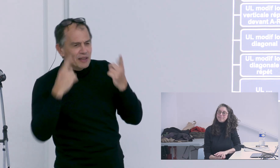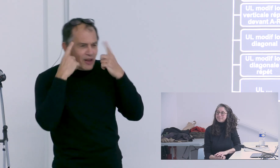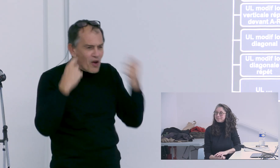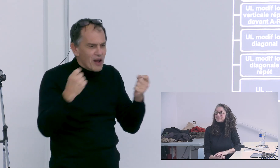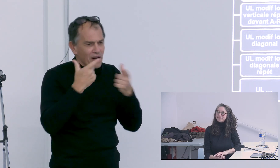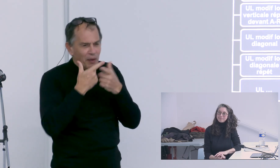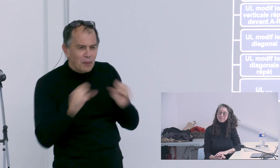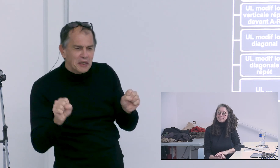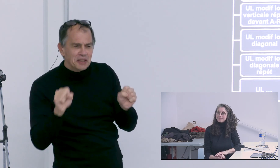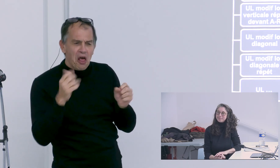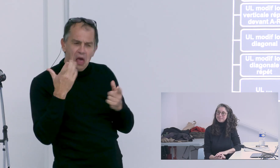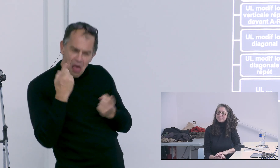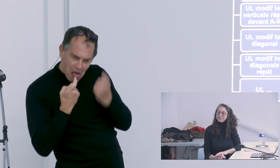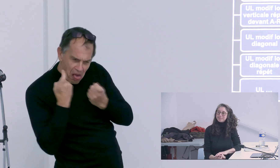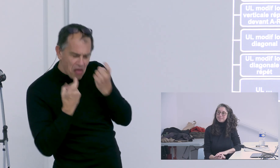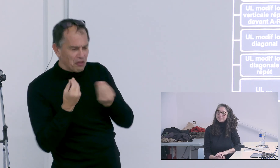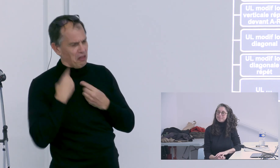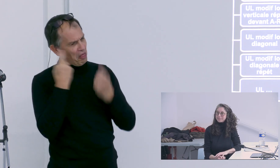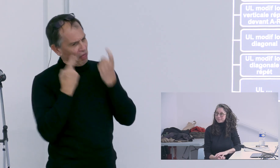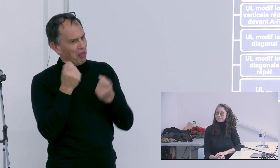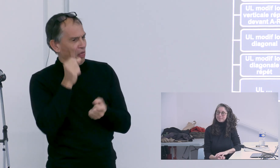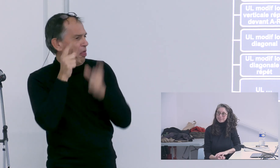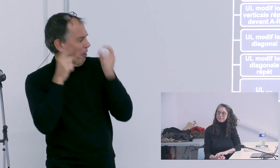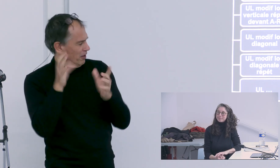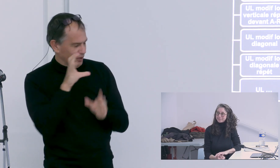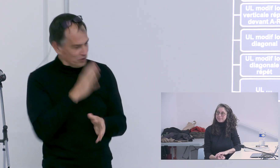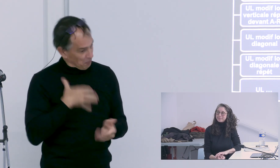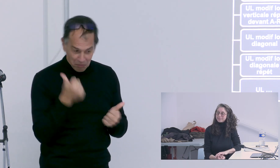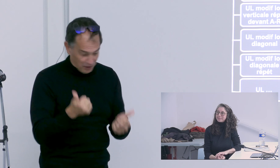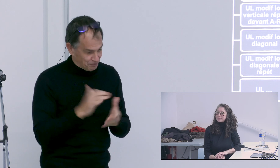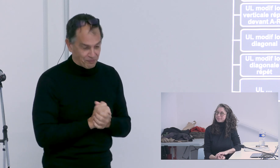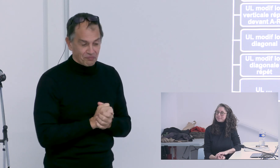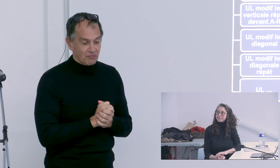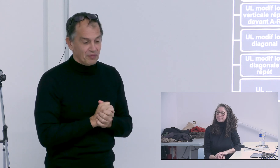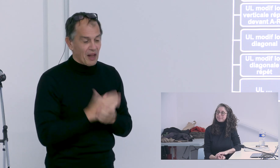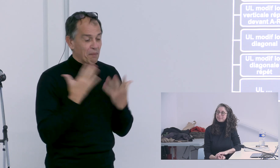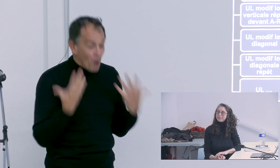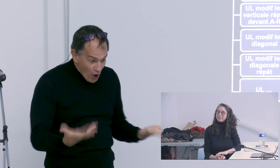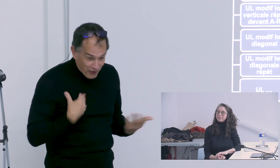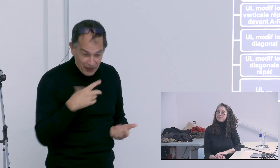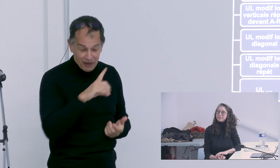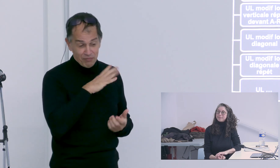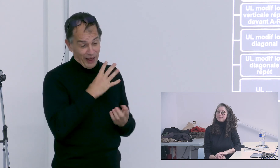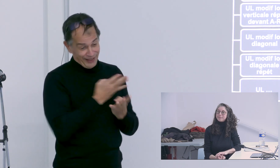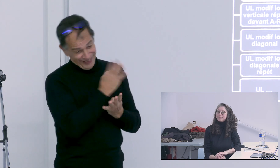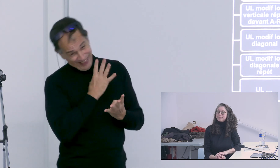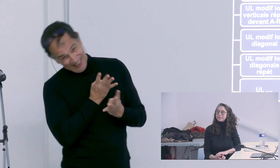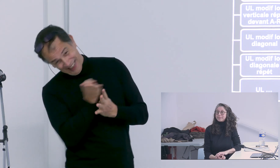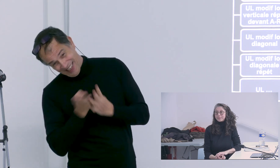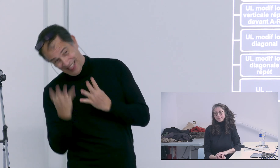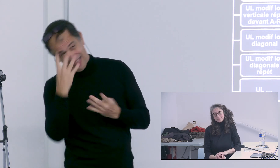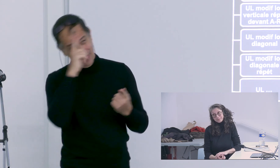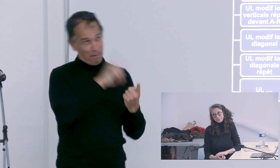quelques lumières sur un certain nombre de choses ça m'a interrogé aussi sur un certain nombre de théories que j'ai dû aller voir d'un peu plus près